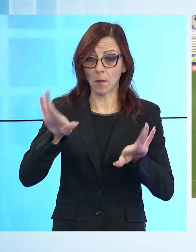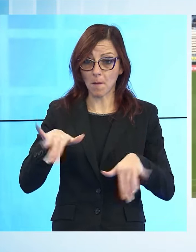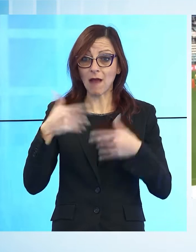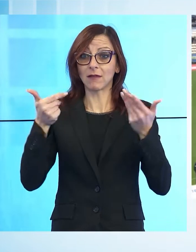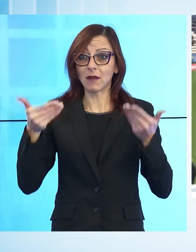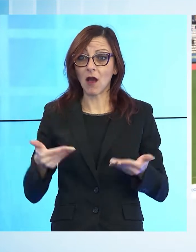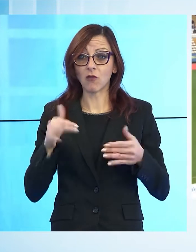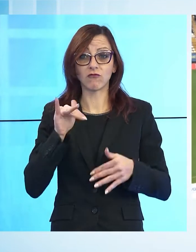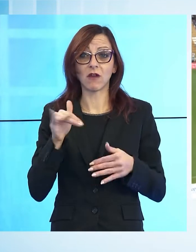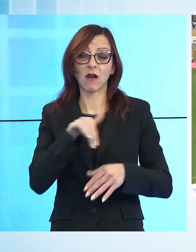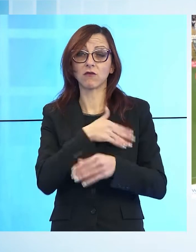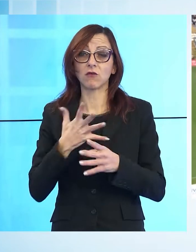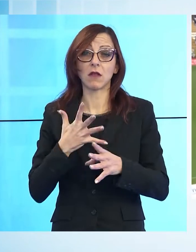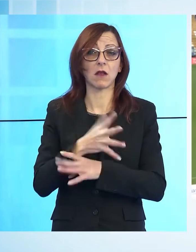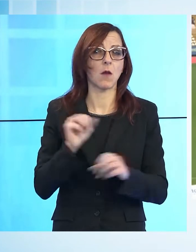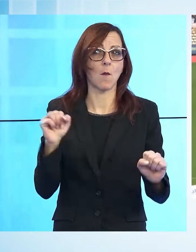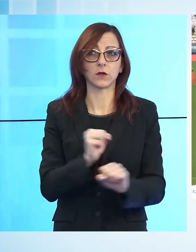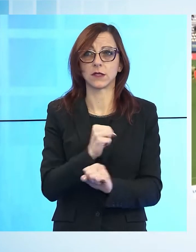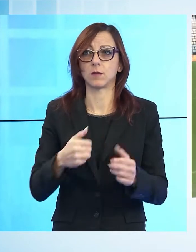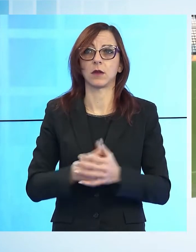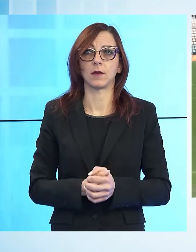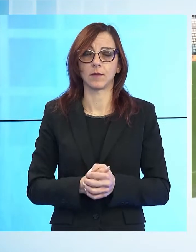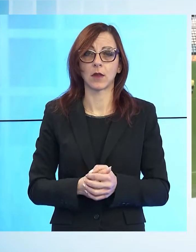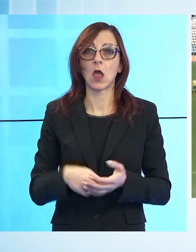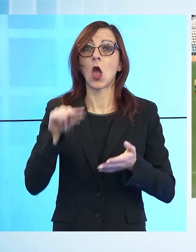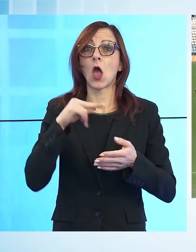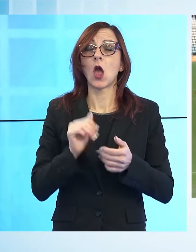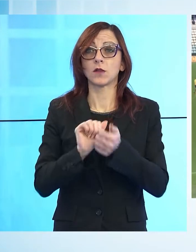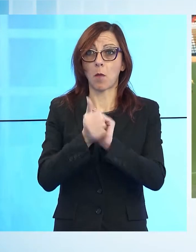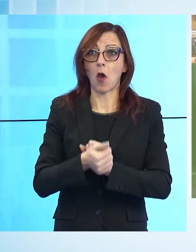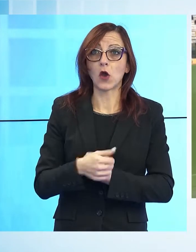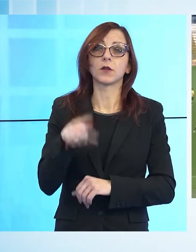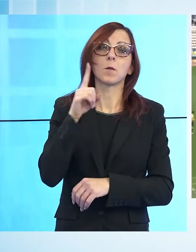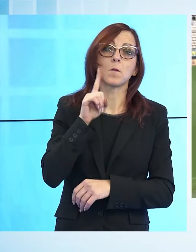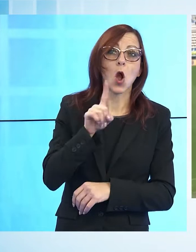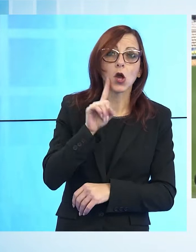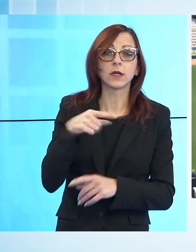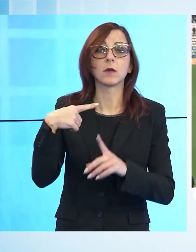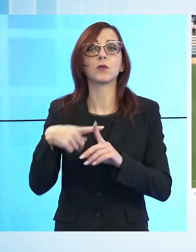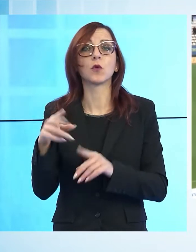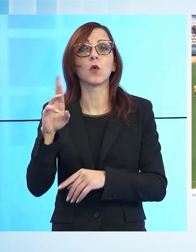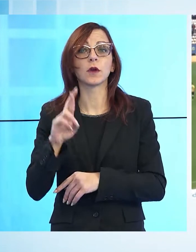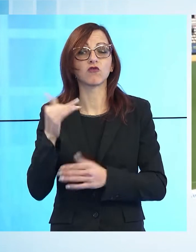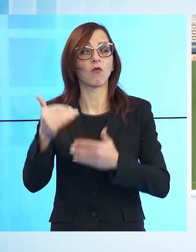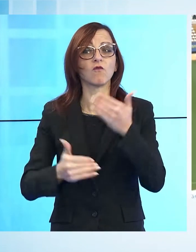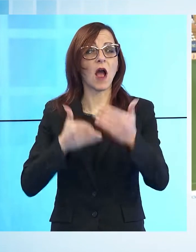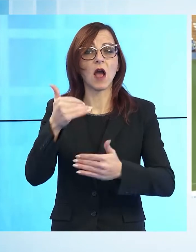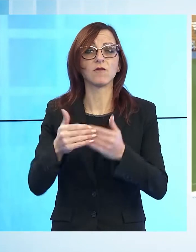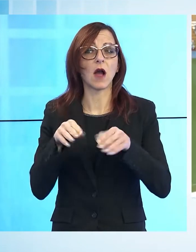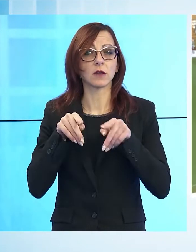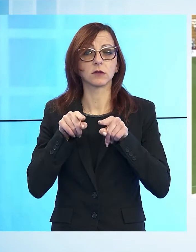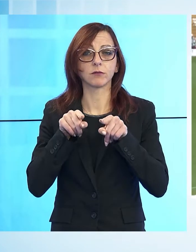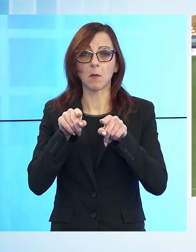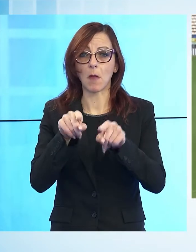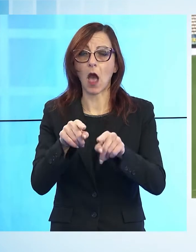Lo sport Modena e Reggiana non perdono un colpo, in Serie C le due capoliste procedono appaiate in